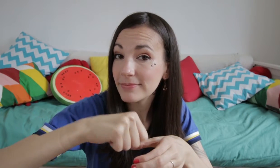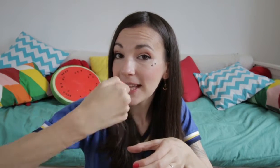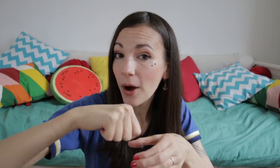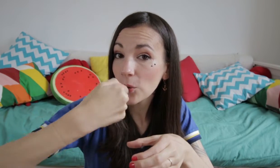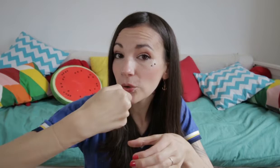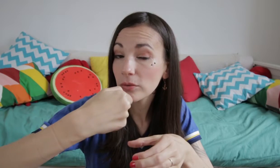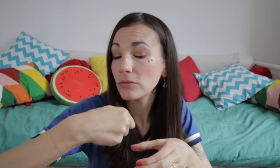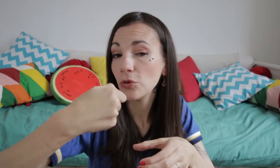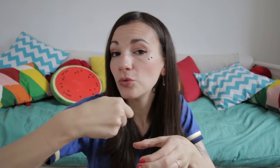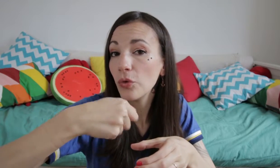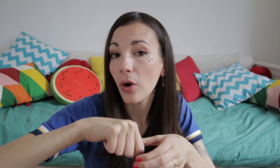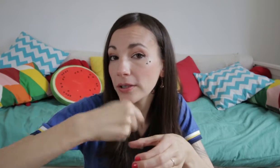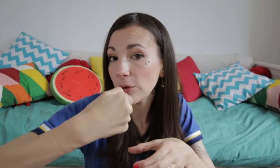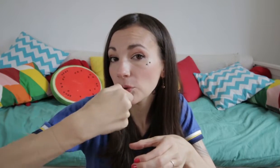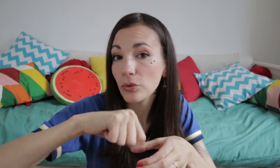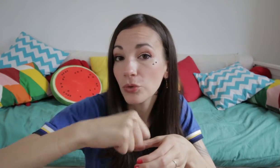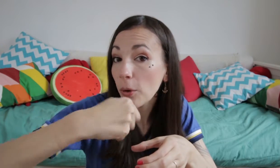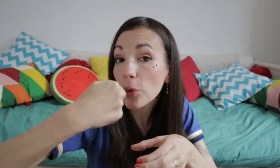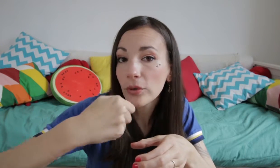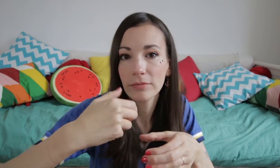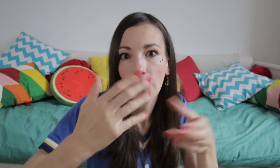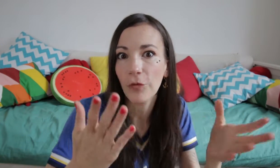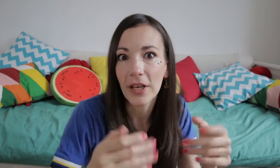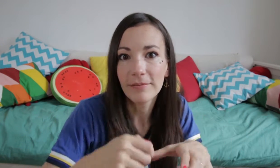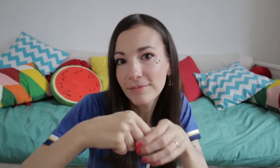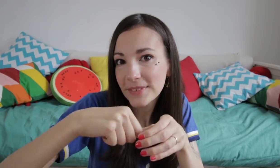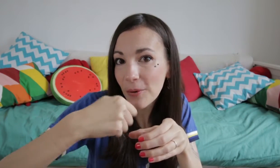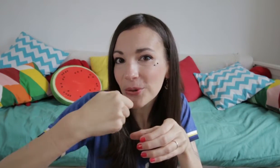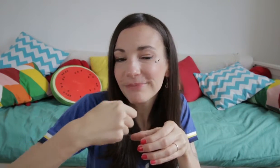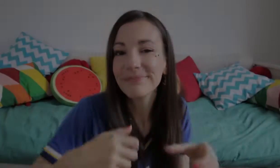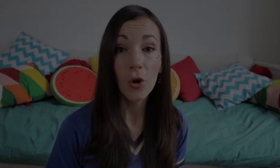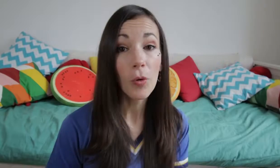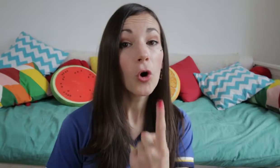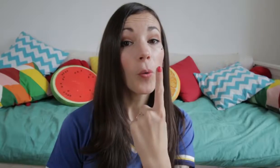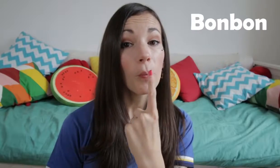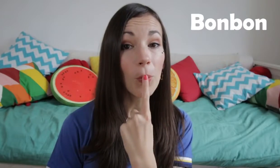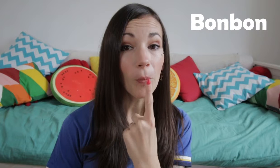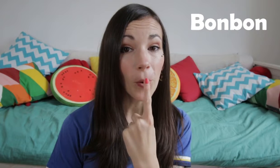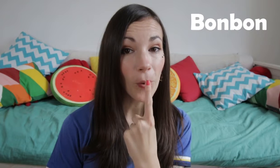Yaourt, yaourt, yaourt, nous deux fois, yaourt, yaourt, comme vous voulez, yaourt. Le mot bonbon.